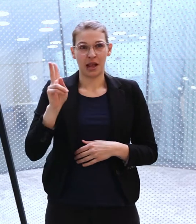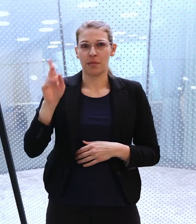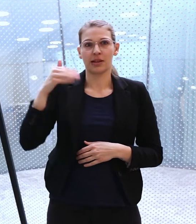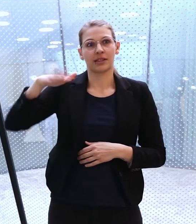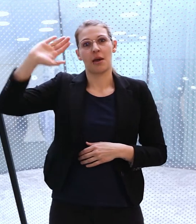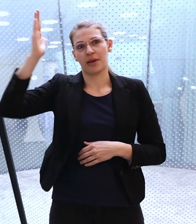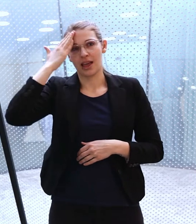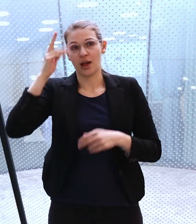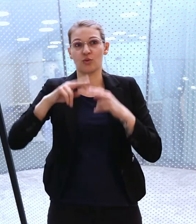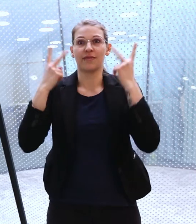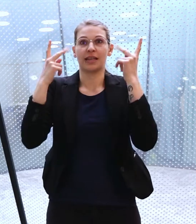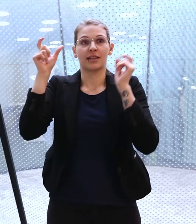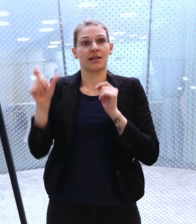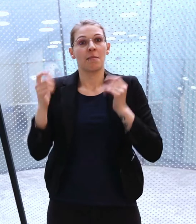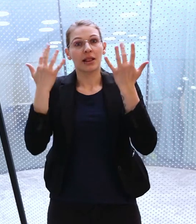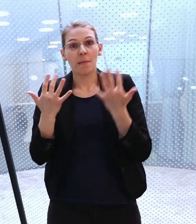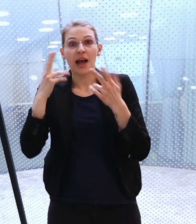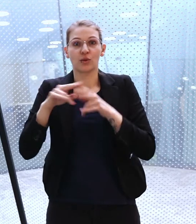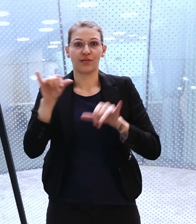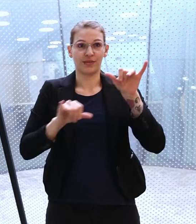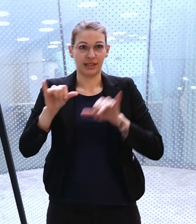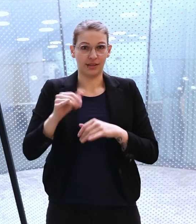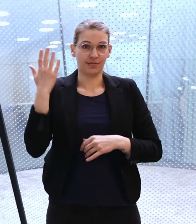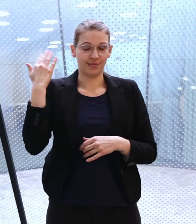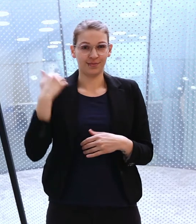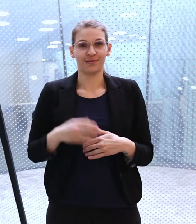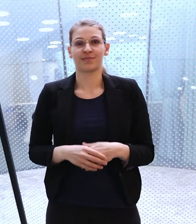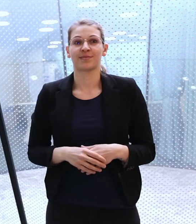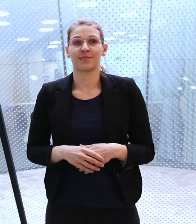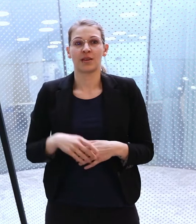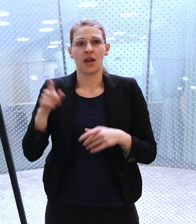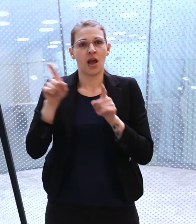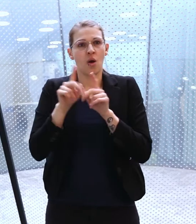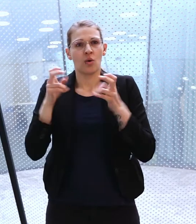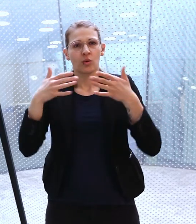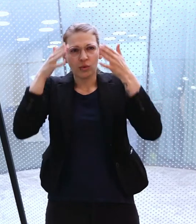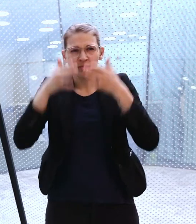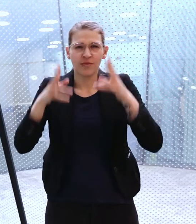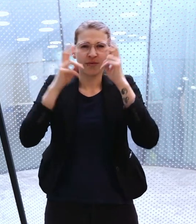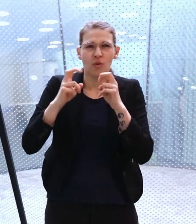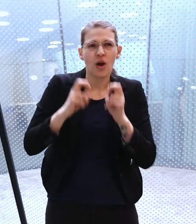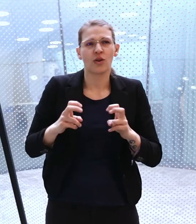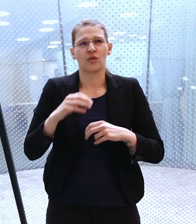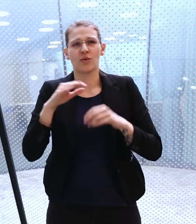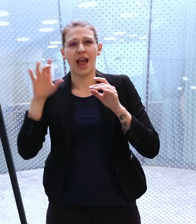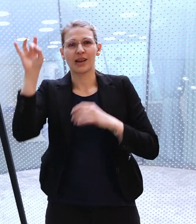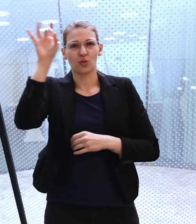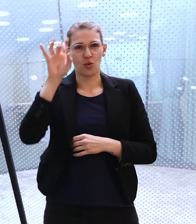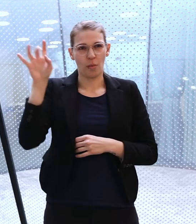Kepler ist ein sehr bekannter und wichtiger Mathematiker und Physiker gewesen. Außerdem hat er sich intensiv mit